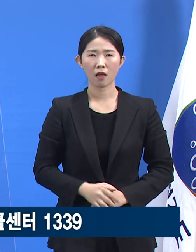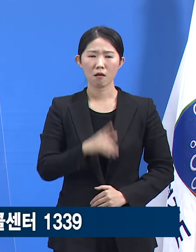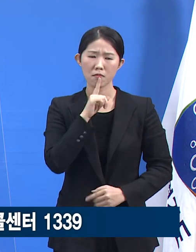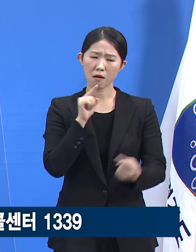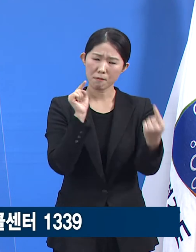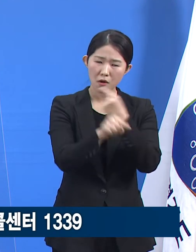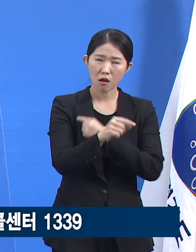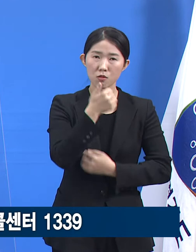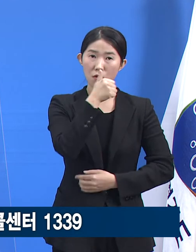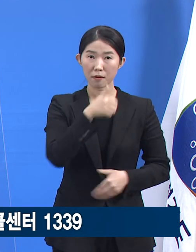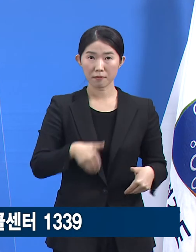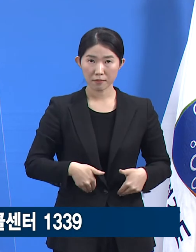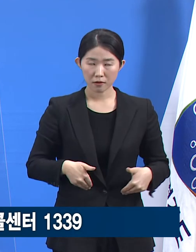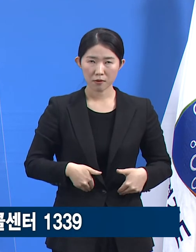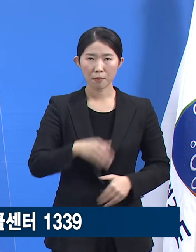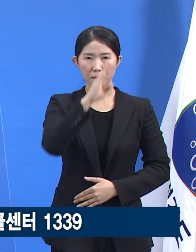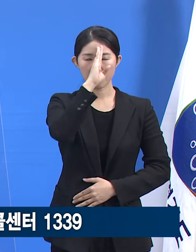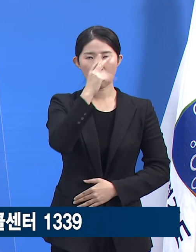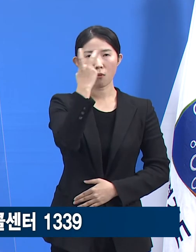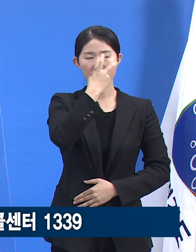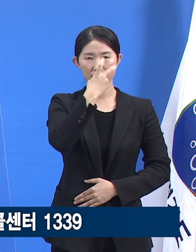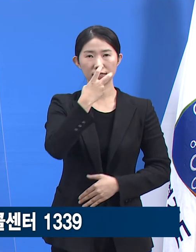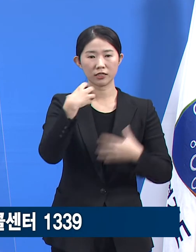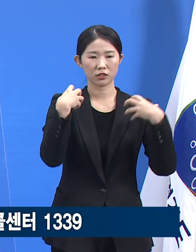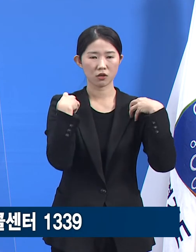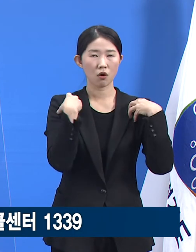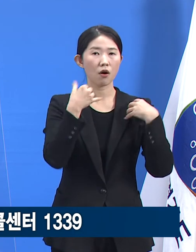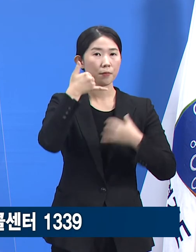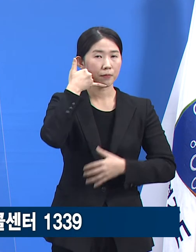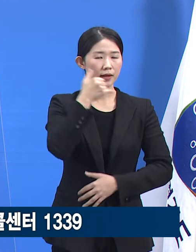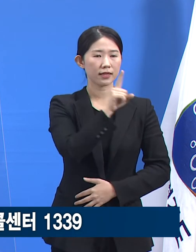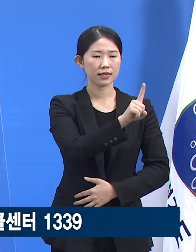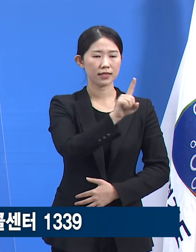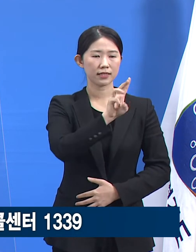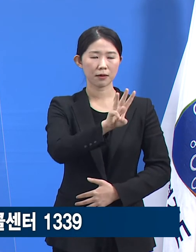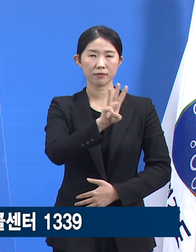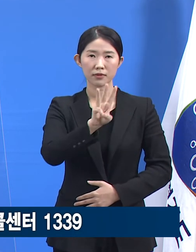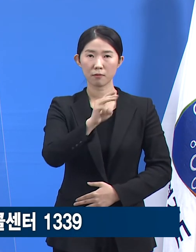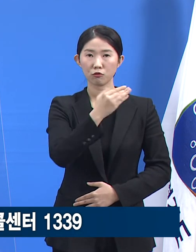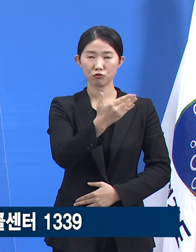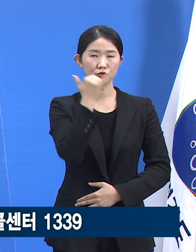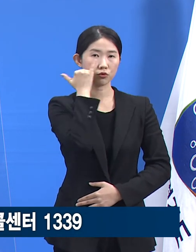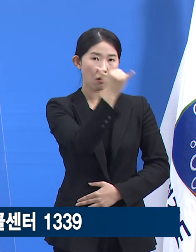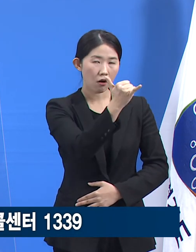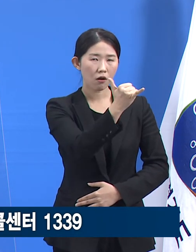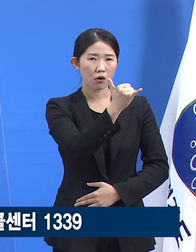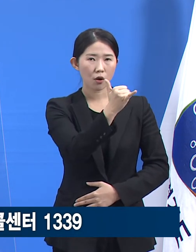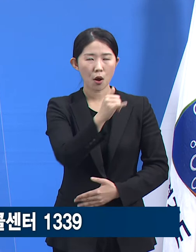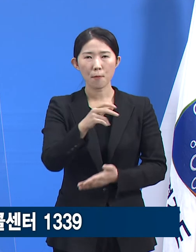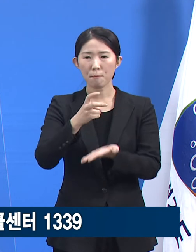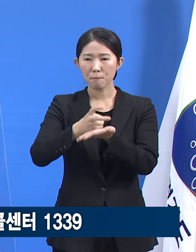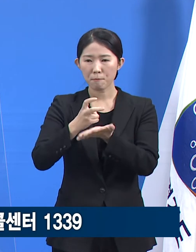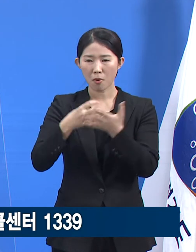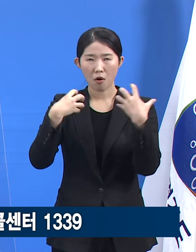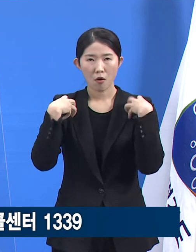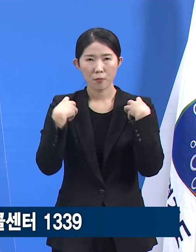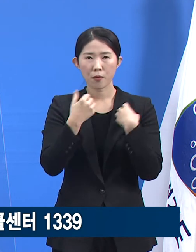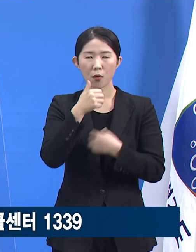질병관리청 콜센터 1339로 연락 후 법무부 외국인종합안내센터나